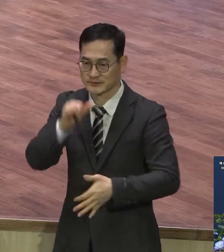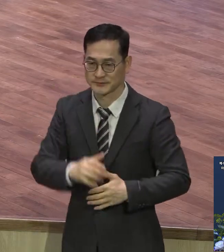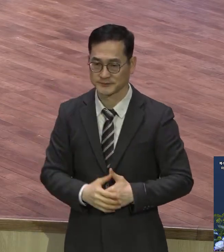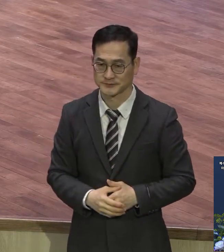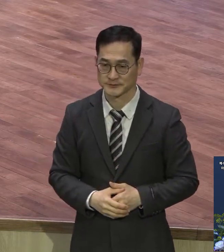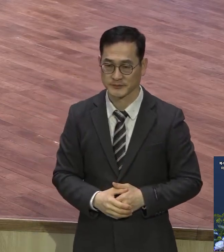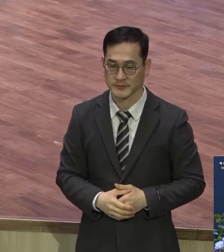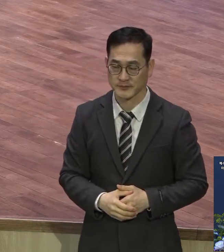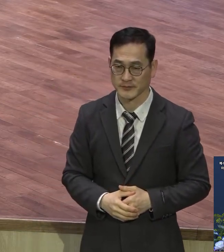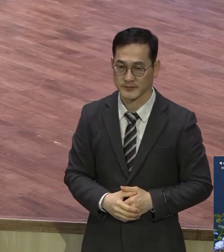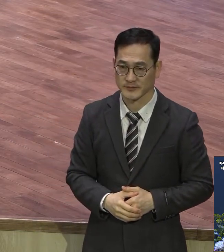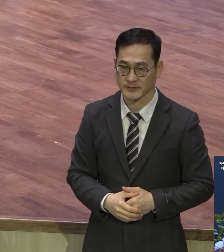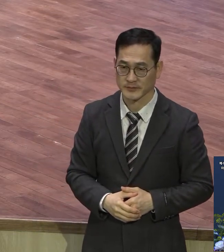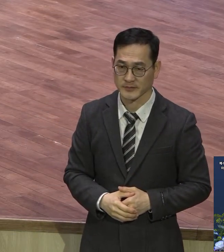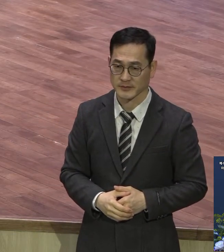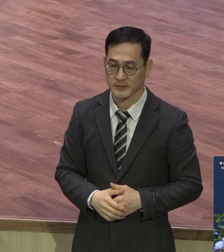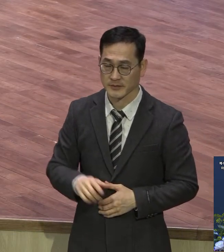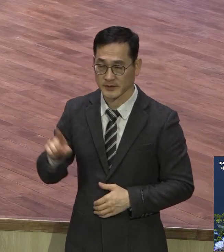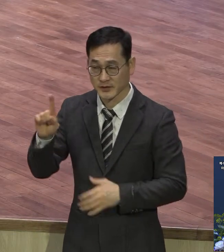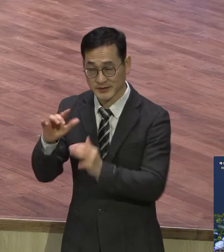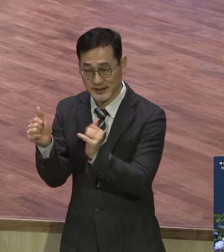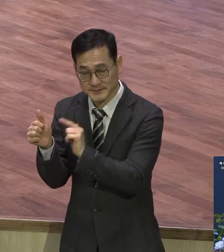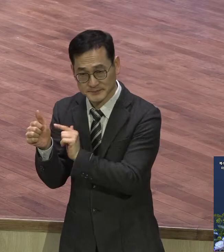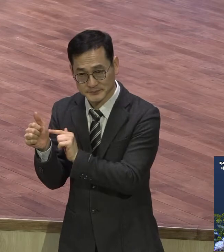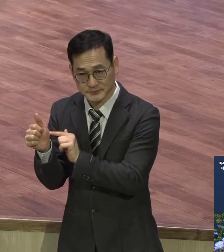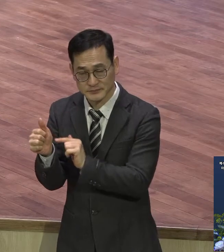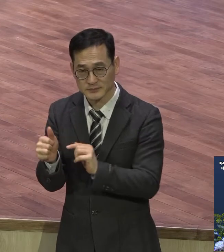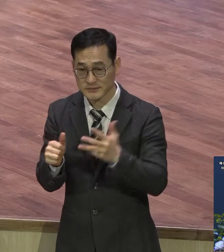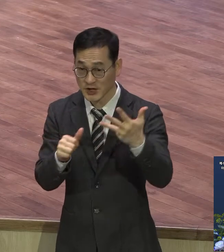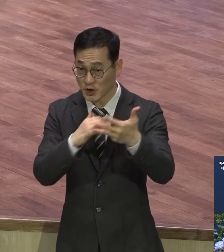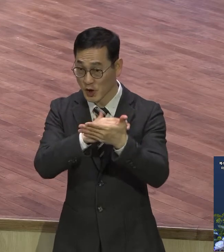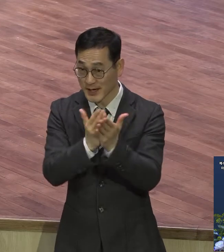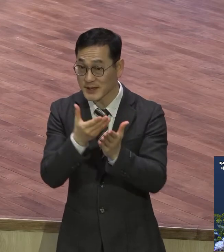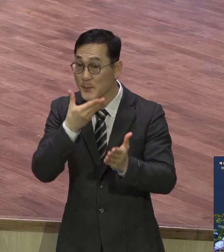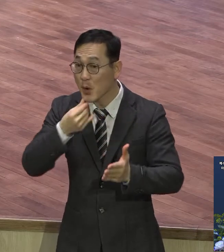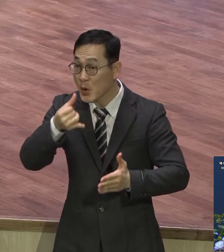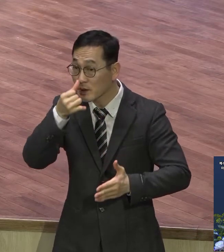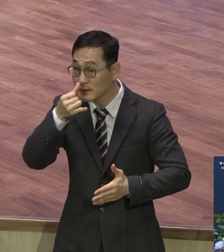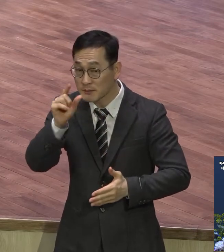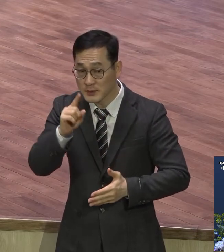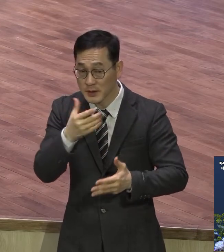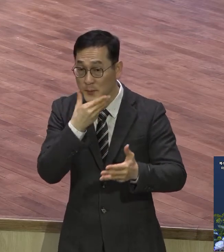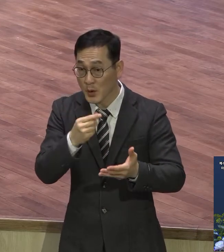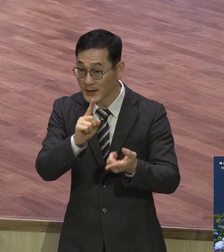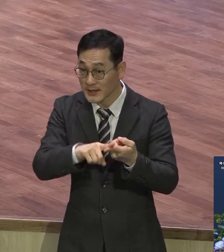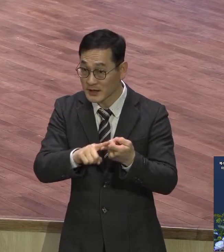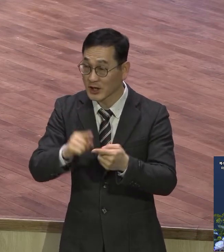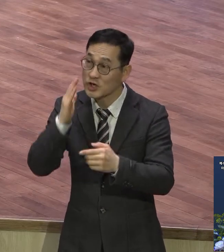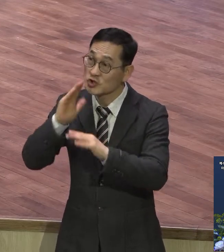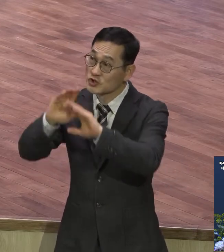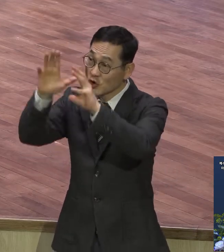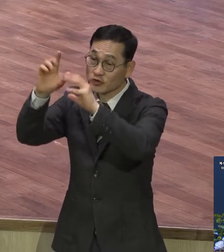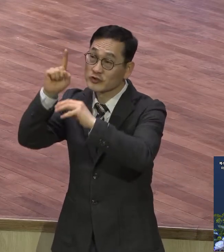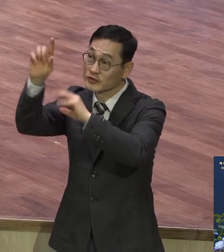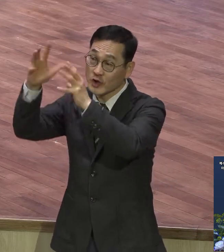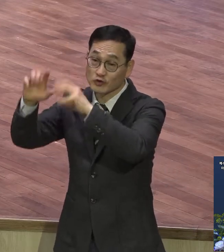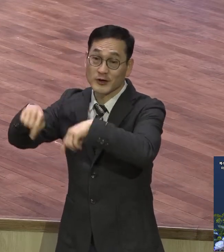한 신학자나 팔복을 이렇게 말했습니다. 천국 가는 사다리와 같다. 그래서 이